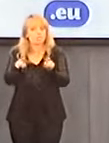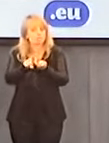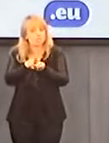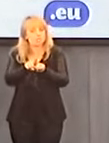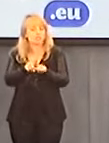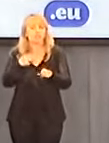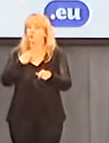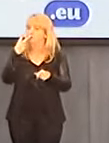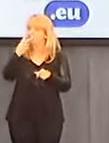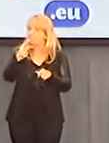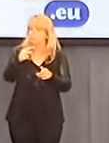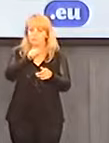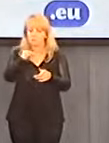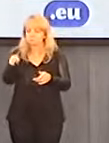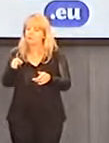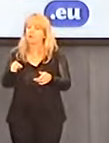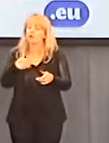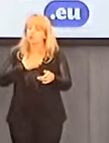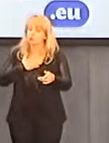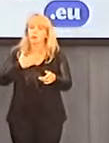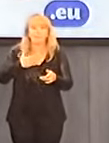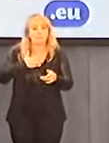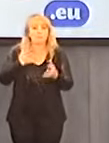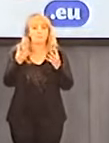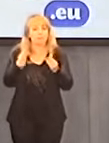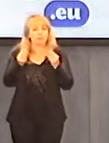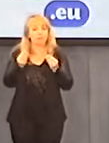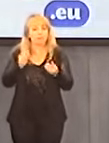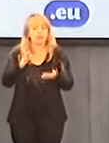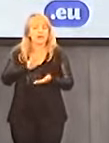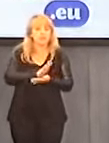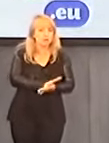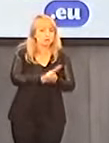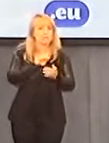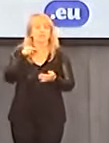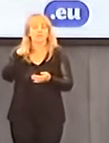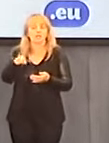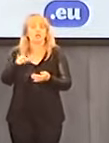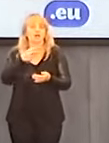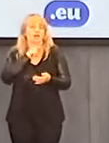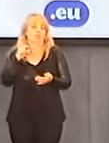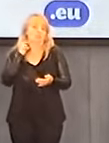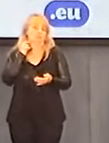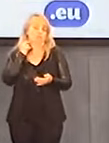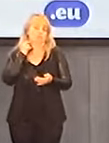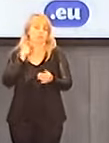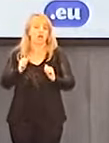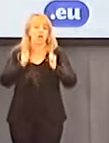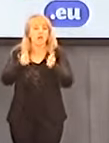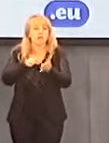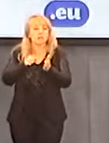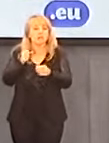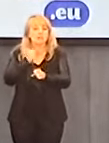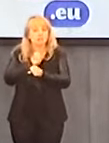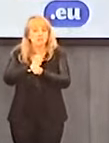czynienia z tak zwanym miękkim wpływaniem na duchownych, żeby sprawy